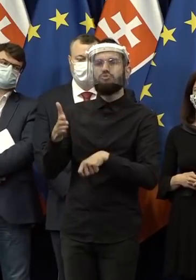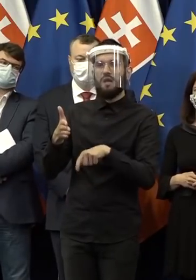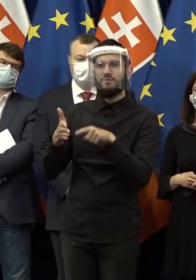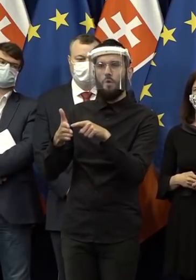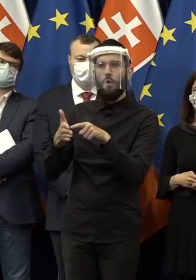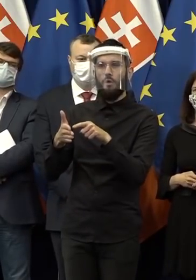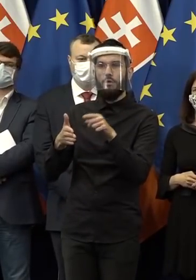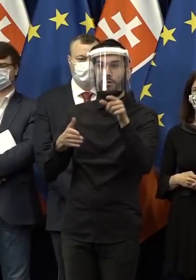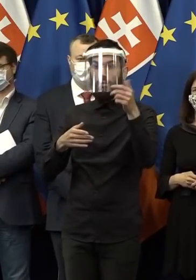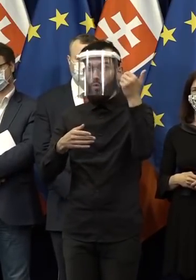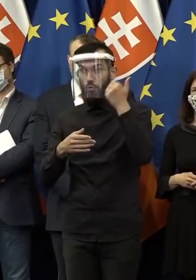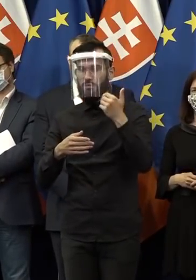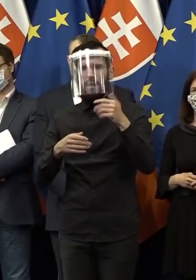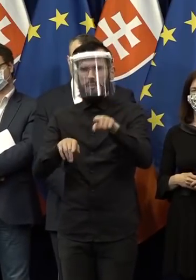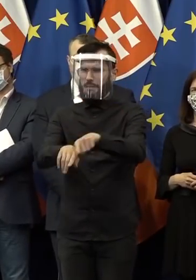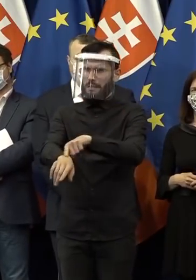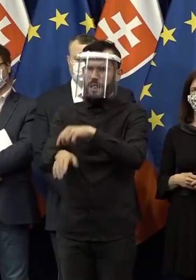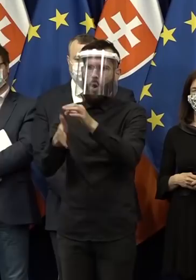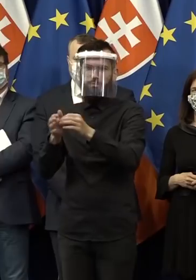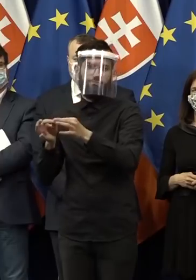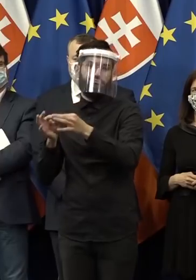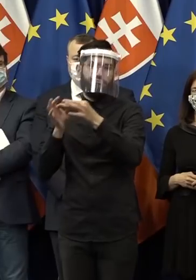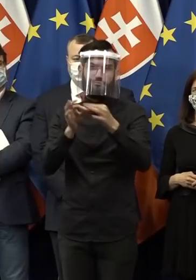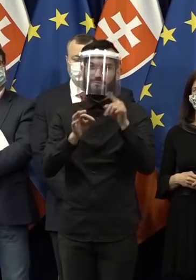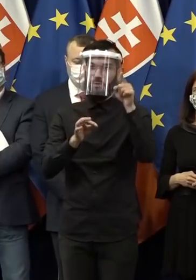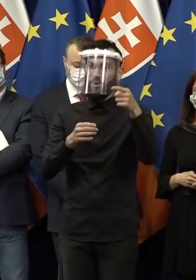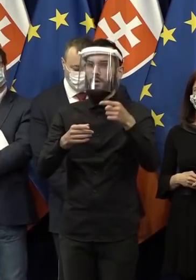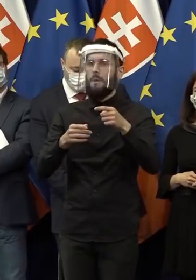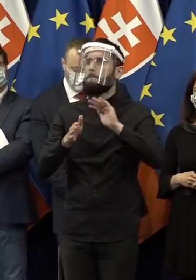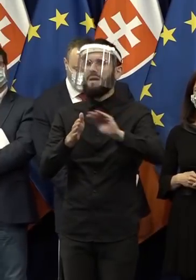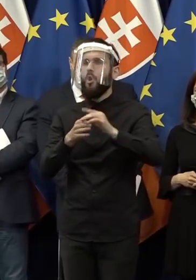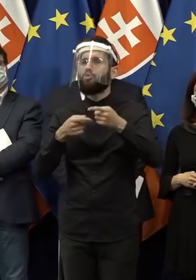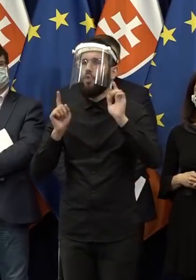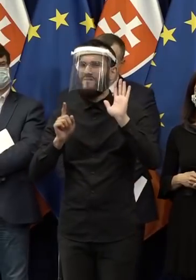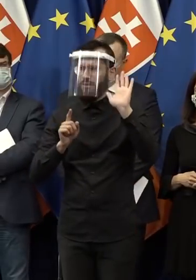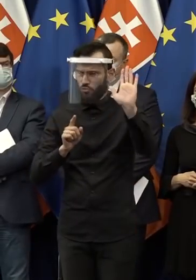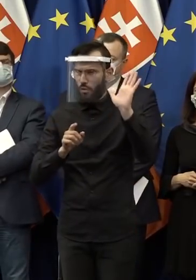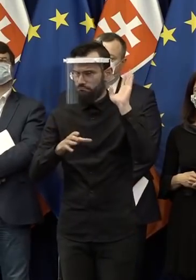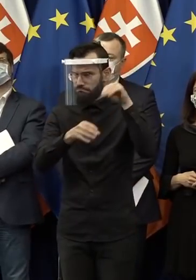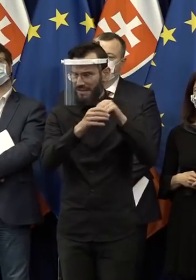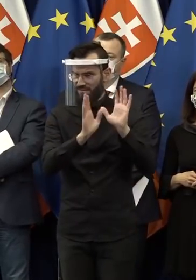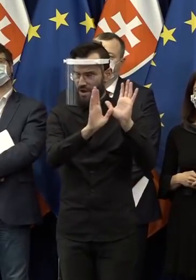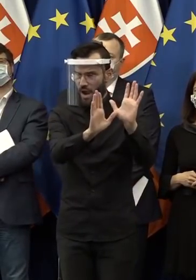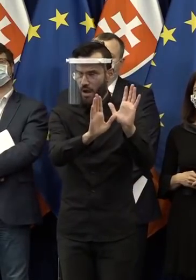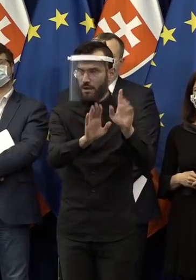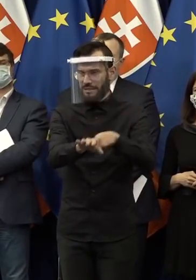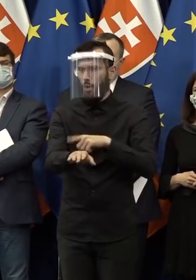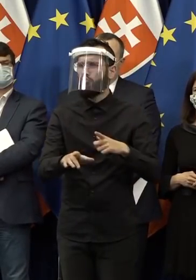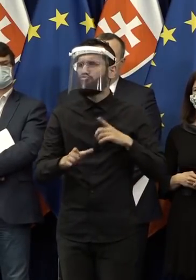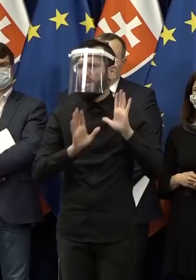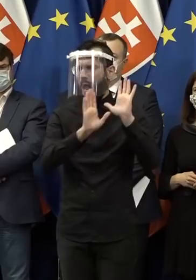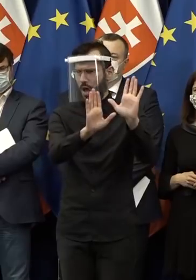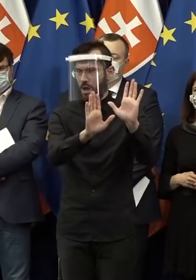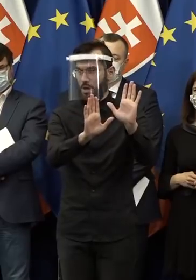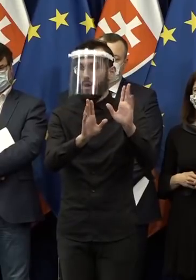dlhodobo žijú v inej krajine, ako na Slovensku, ale teda tým občanom Slovenskej republiky, ktorí dlhodobo žijú v inej